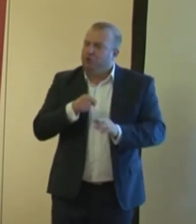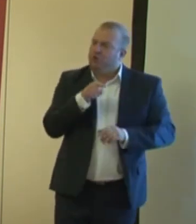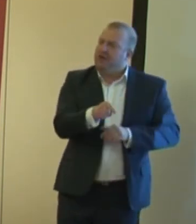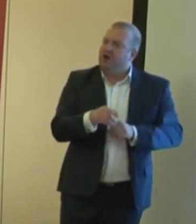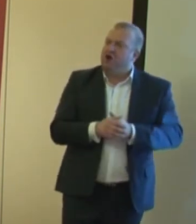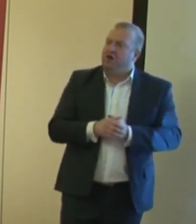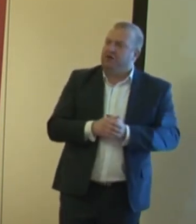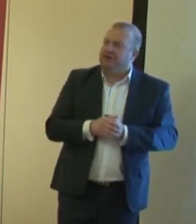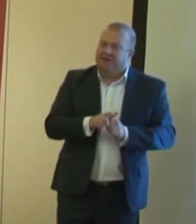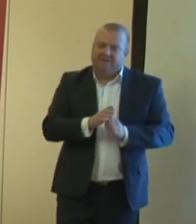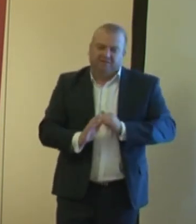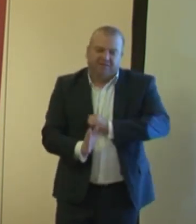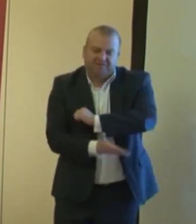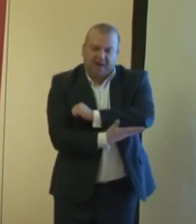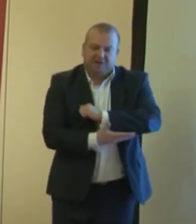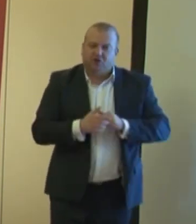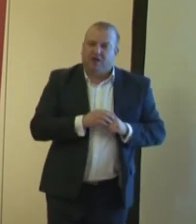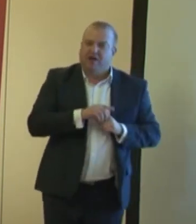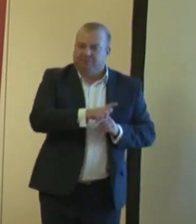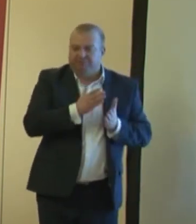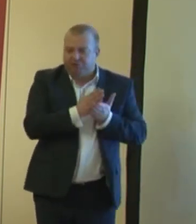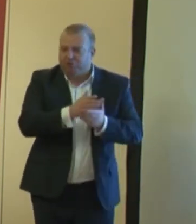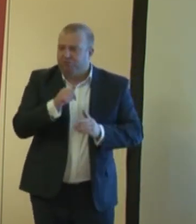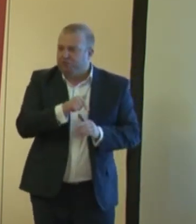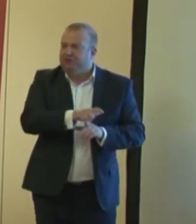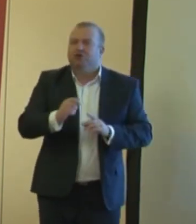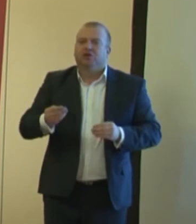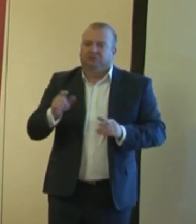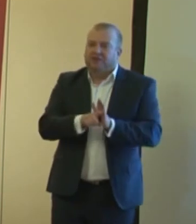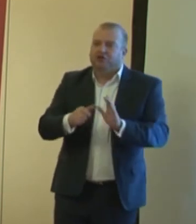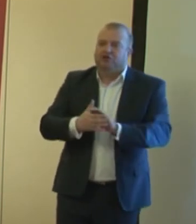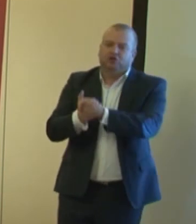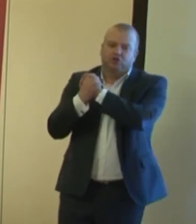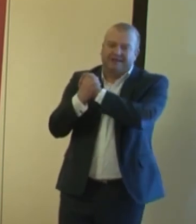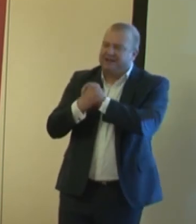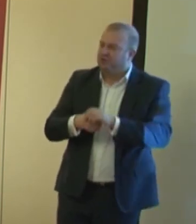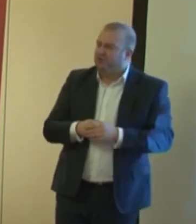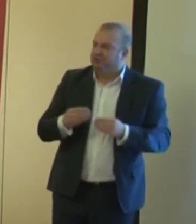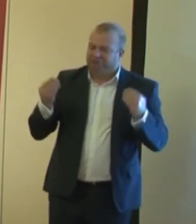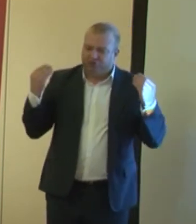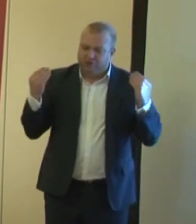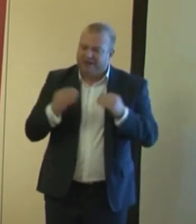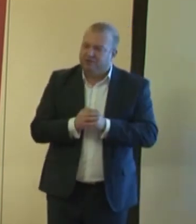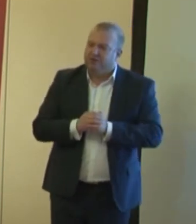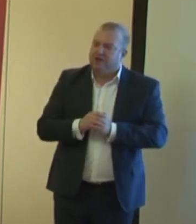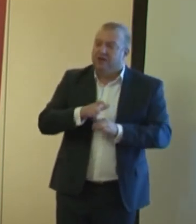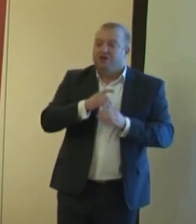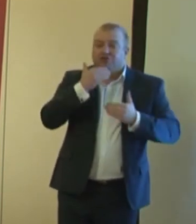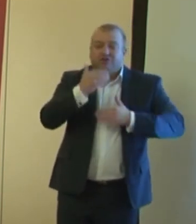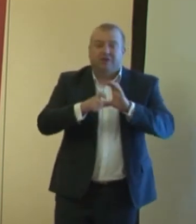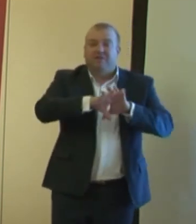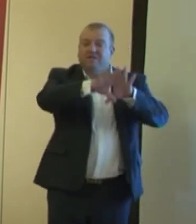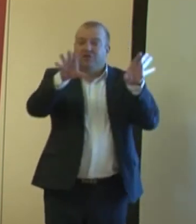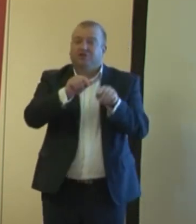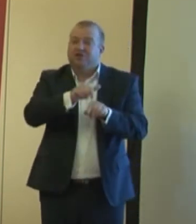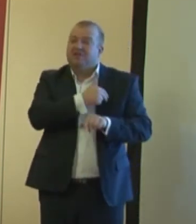wsparcia, ale również potrzebują sukcesu. Życzę, abyśmy wszyscy, jeśli